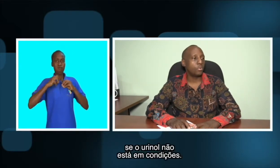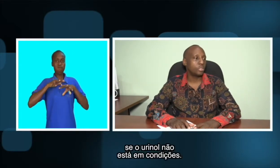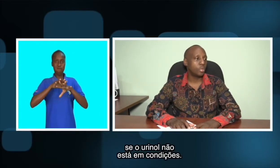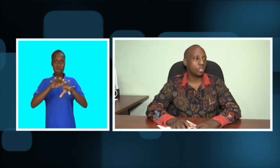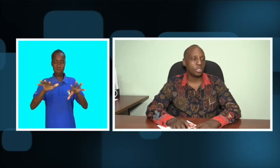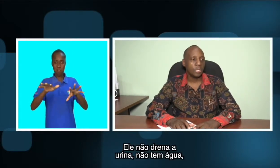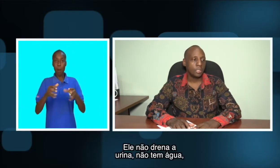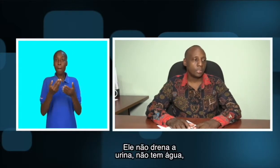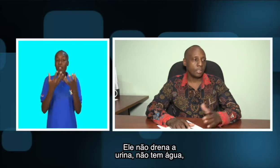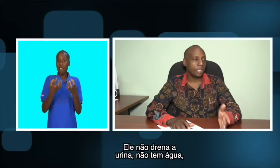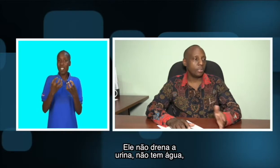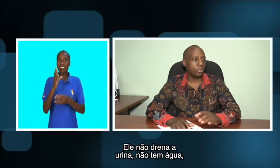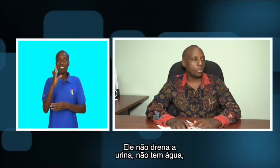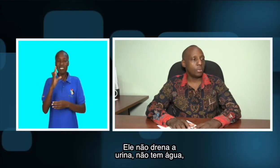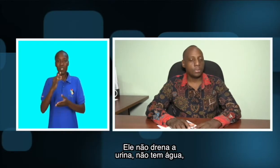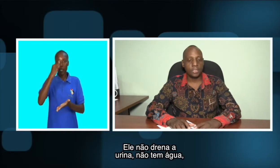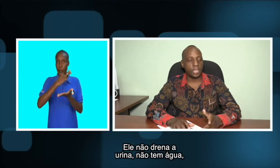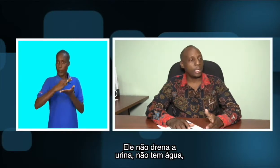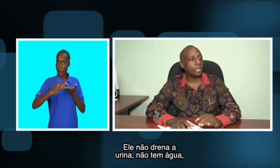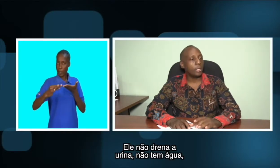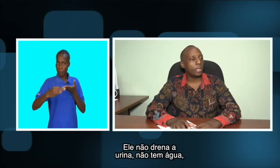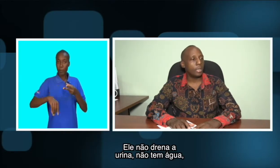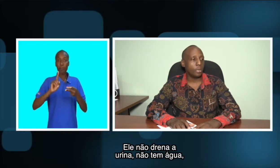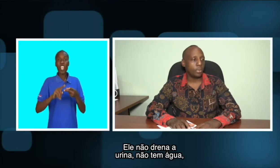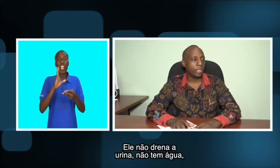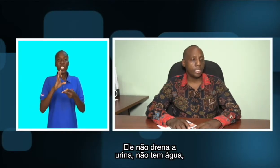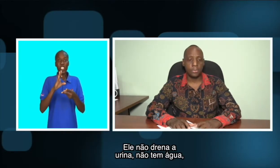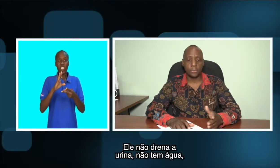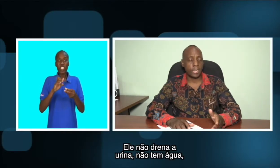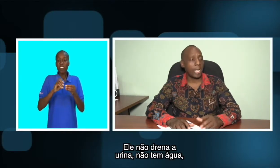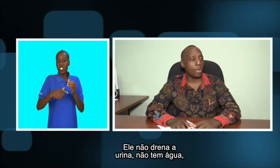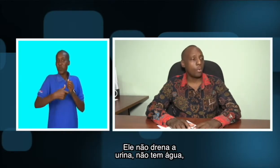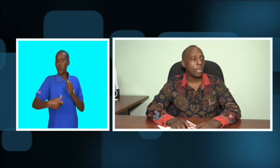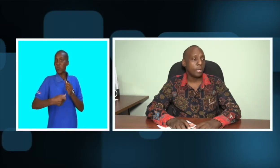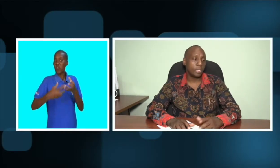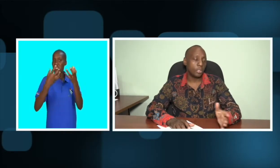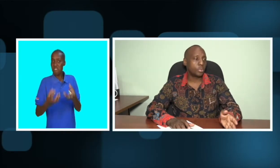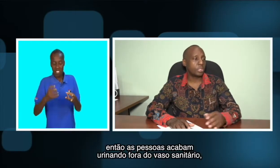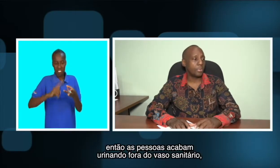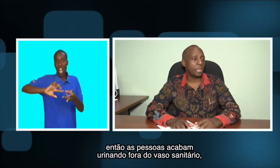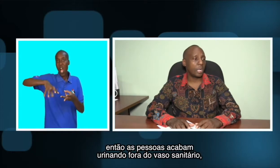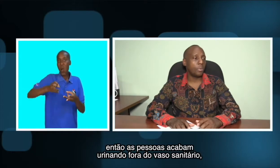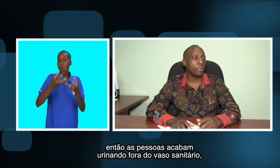condições. Ele não drena a urina, não tem água. Então as pessoas também acabam...